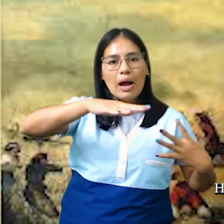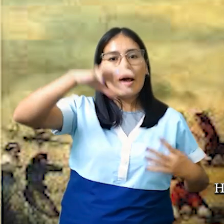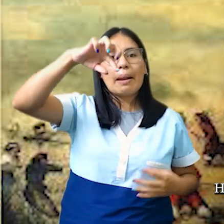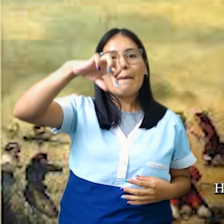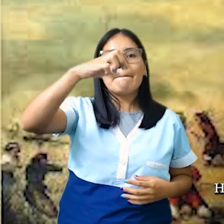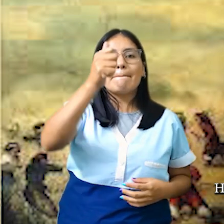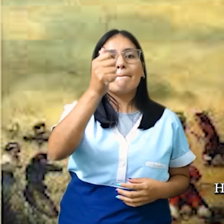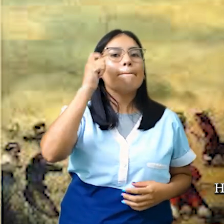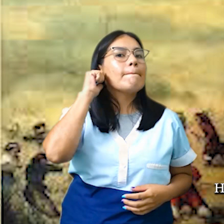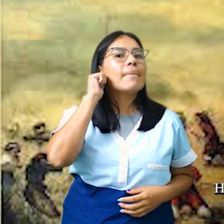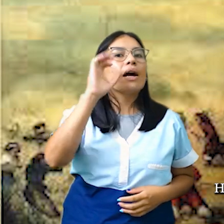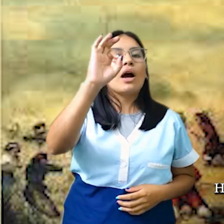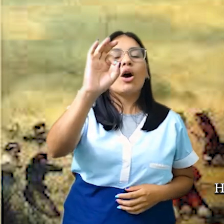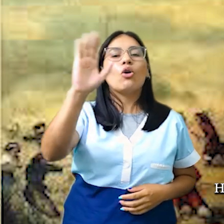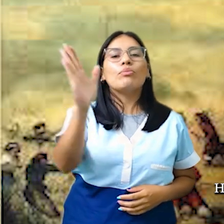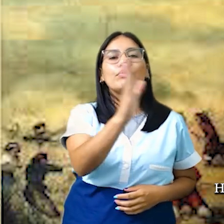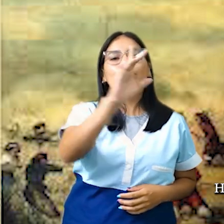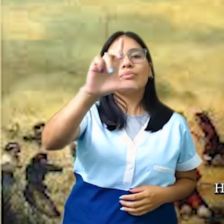Pago Largo.